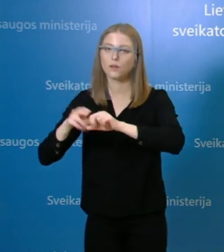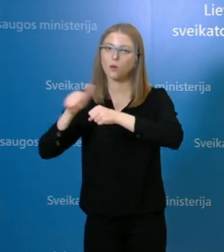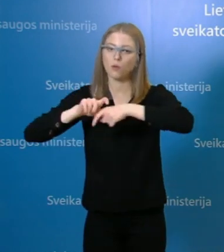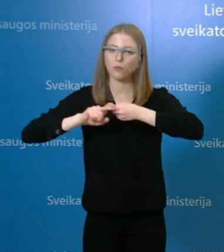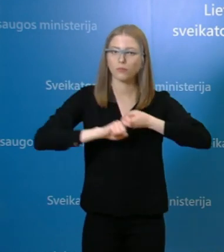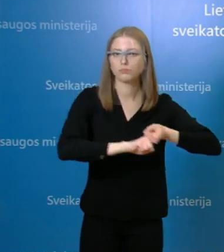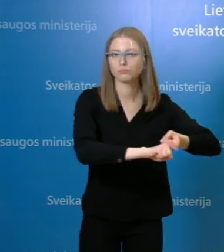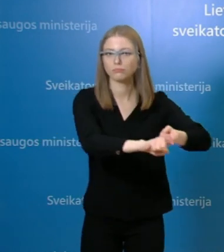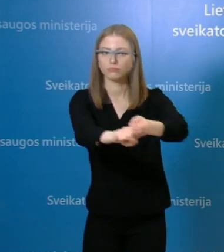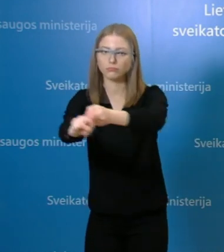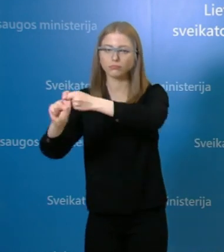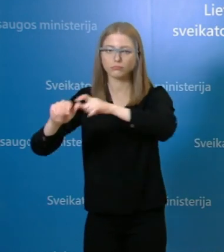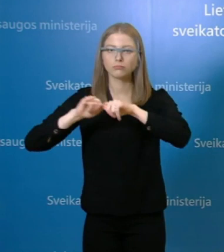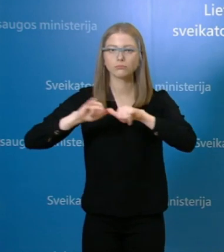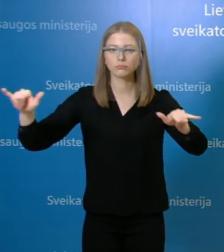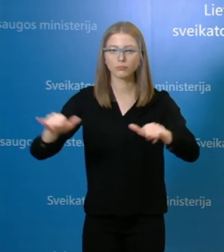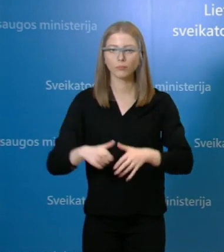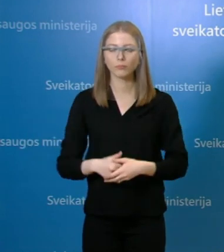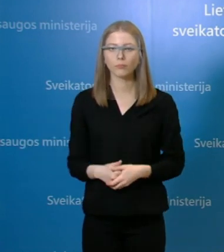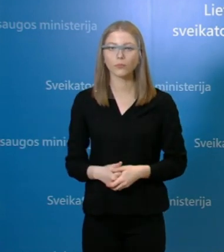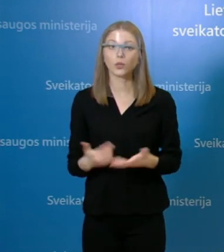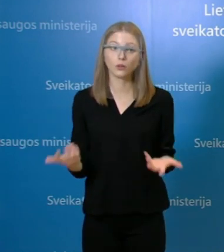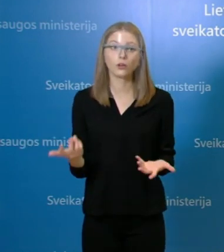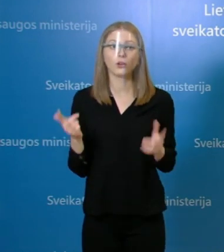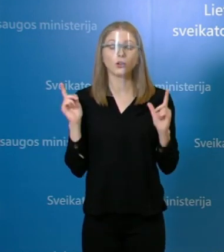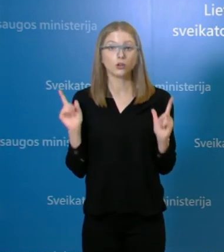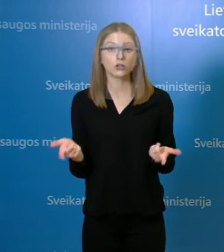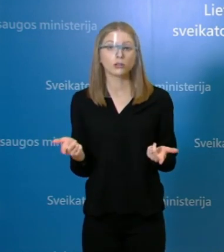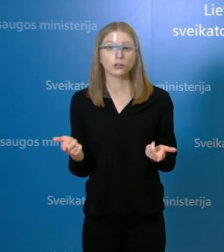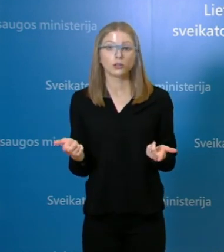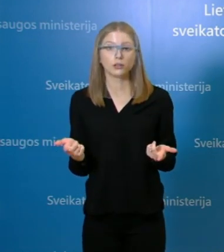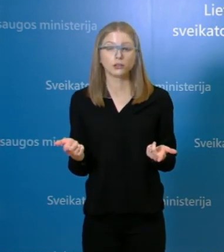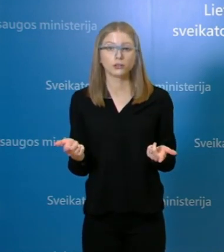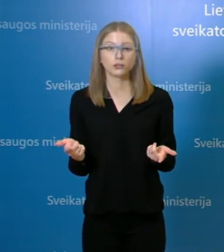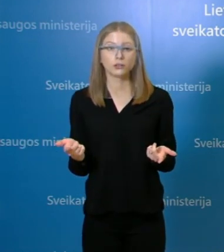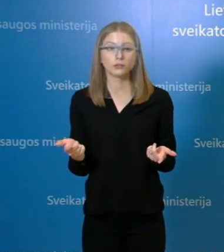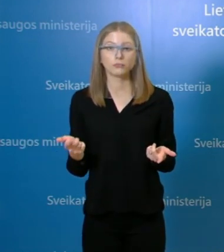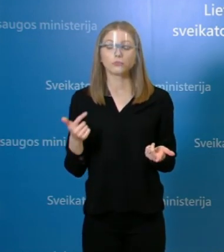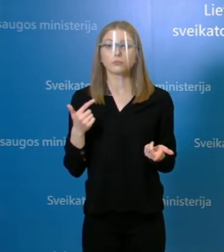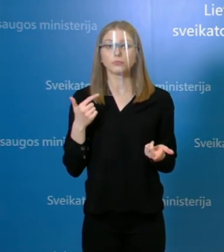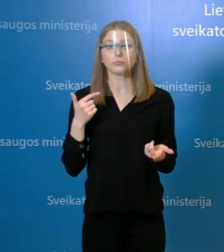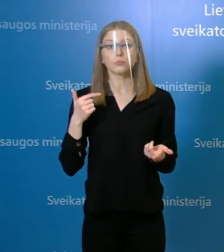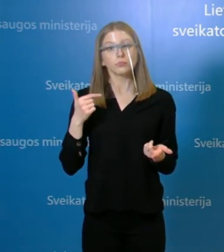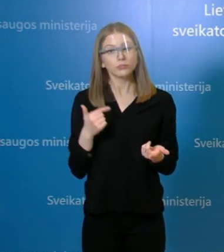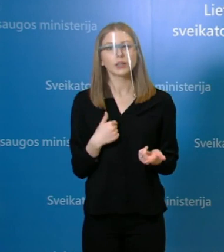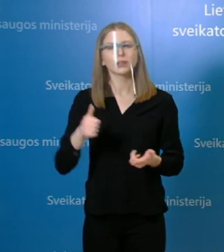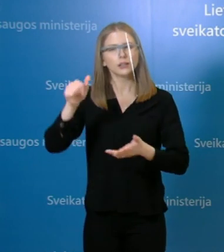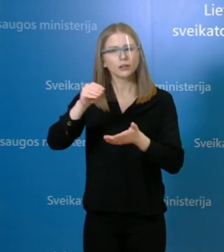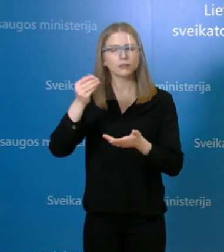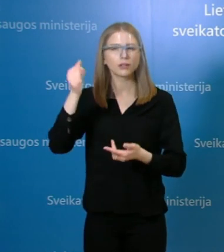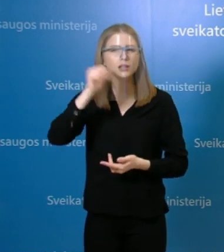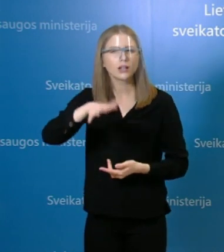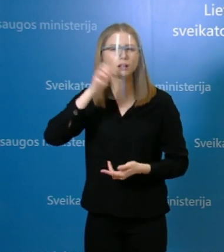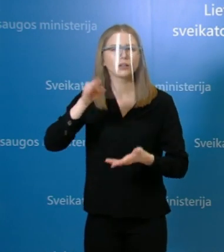išplitimą, koks jisai yra. O šiaip, na, manau, tikrai labai aiškiai visi girdime mūsų žinutės, ką sakome kiekvieną dieną,